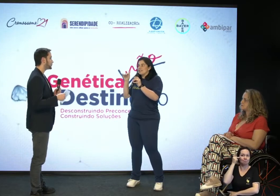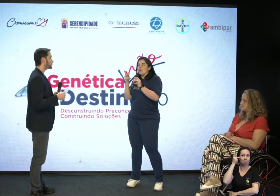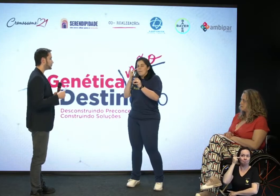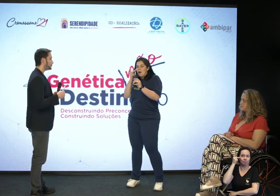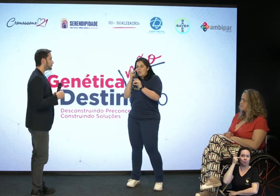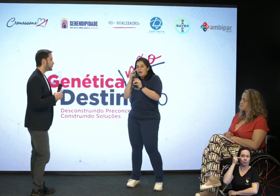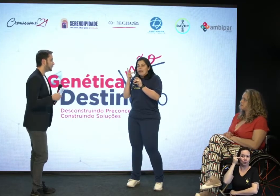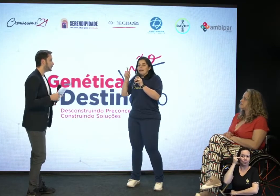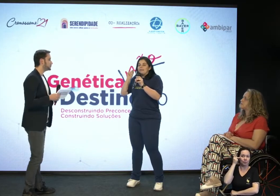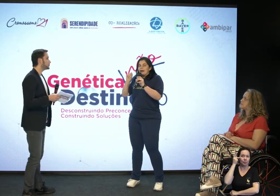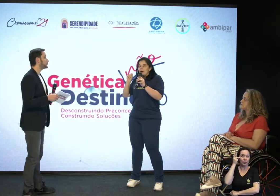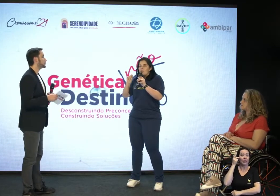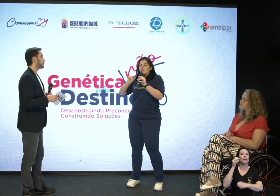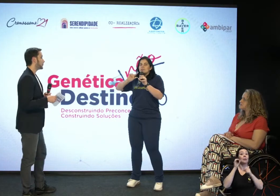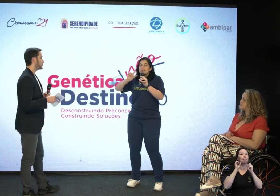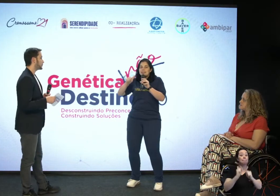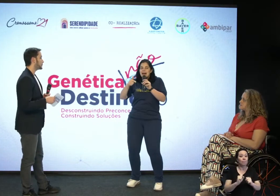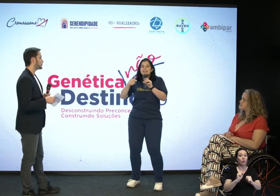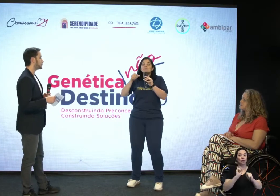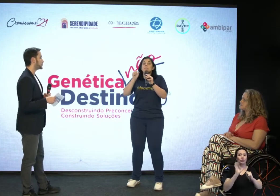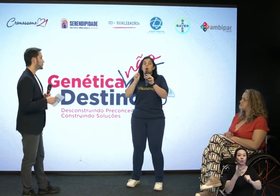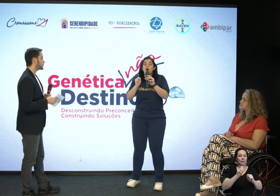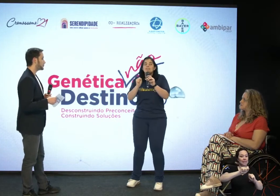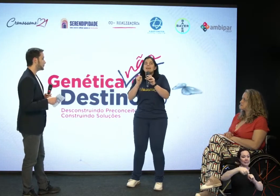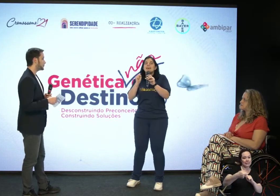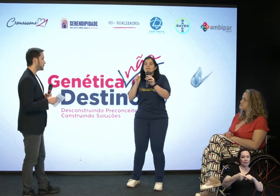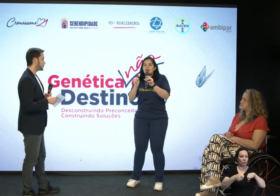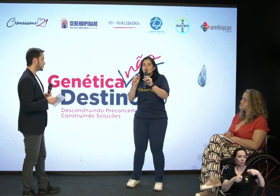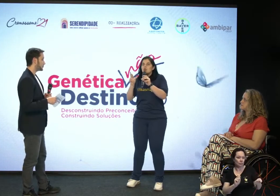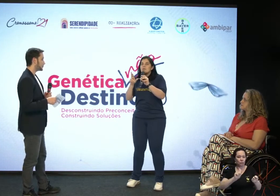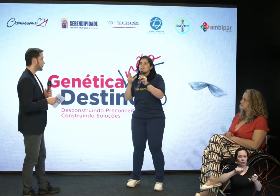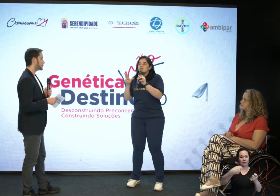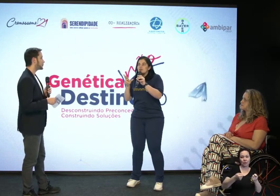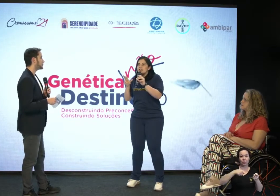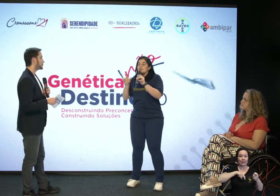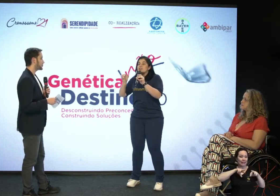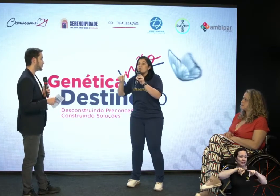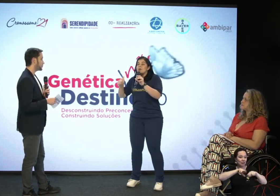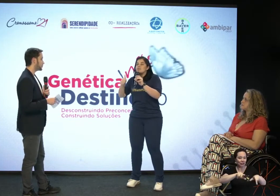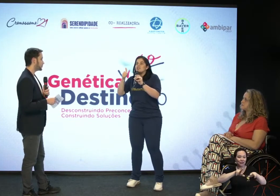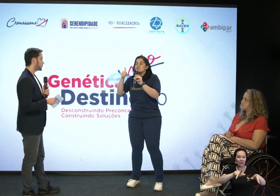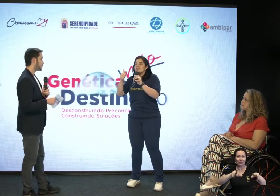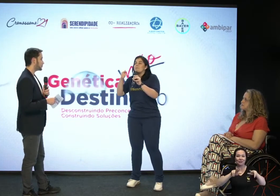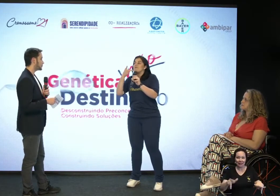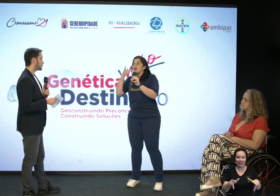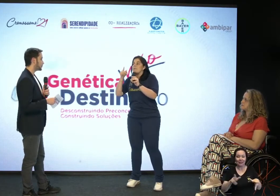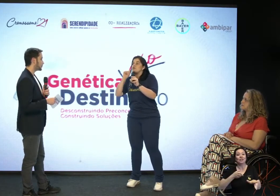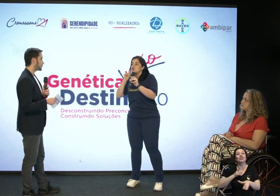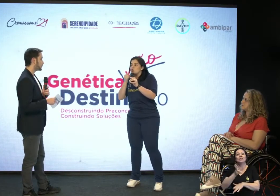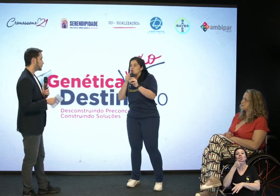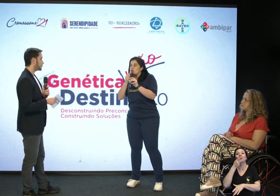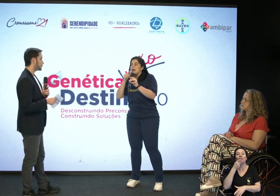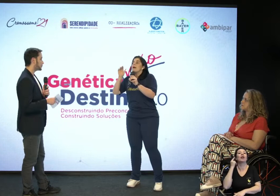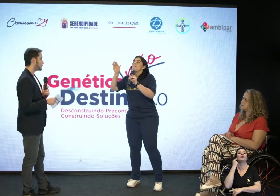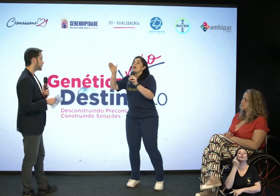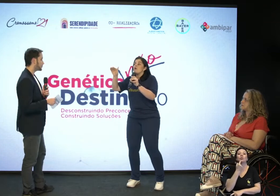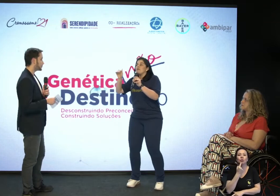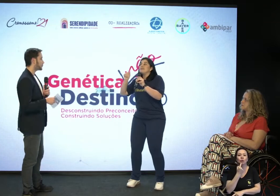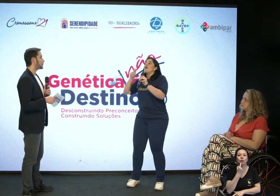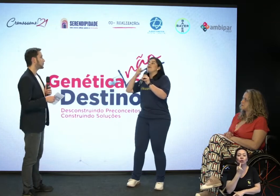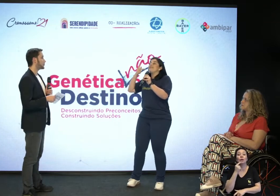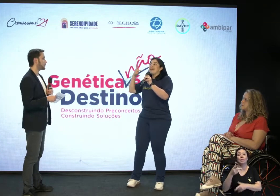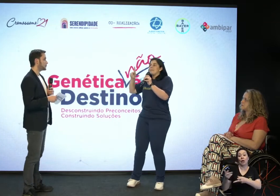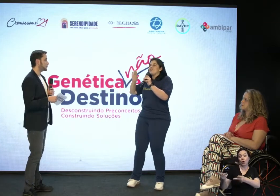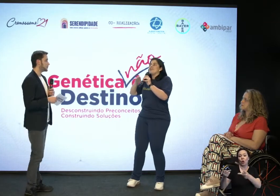Paulo. De São Paulo. Então, os sinais podem haver algumas modificações. Então, por isso que a gente sempre fala para o surdo, para